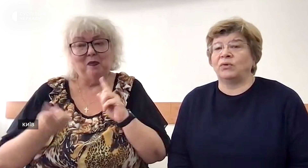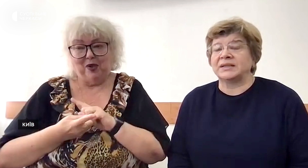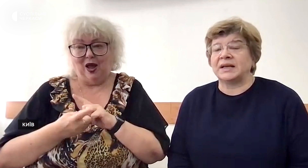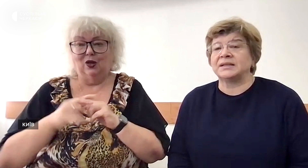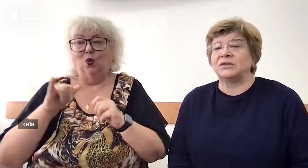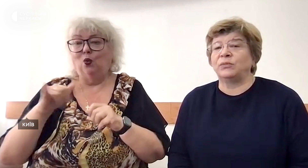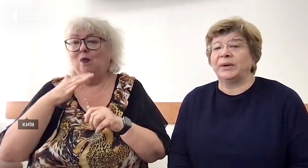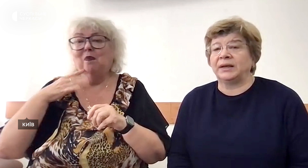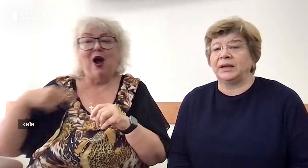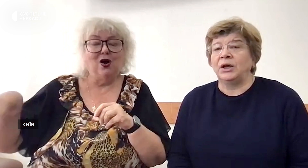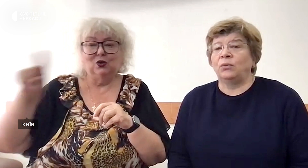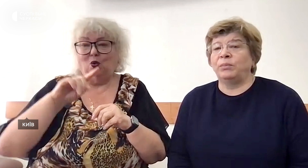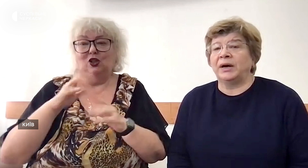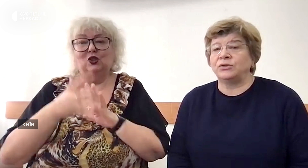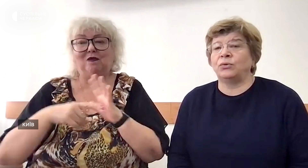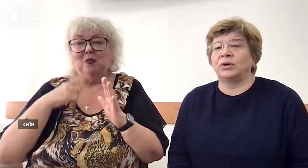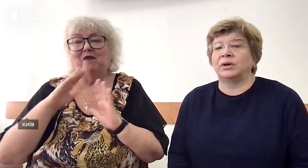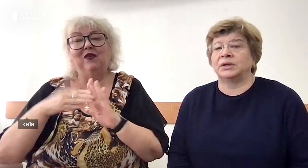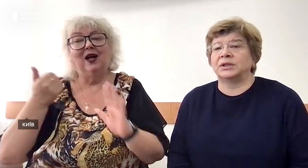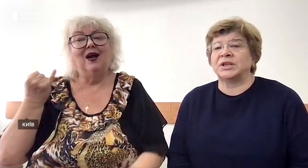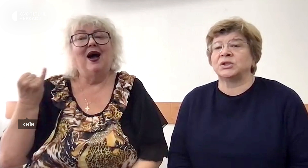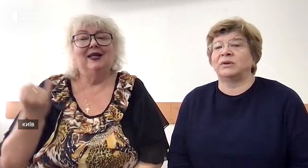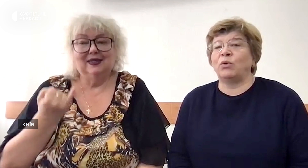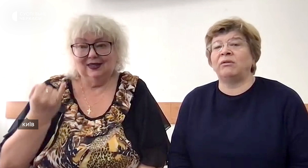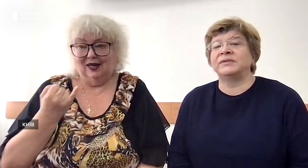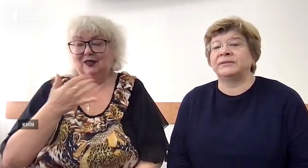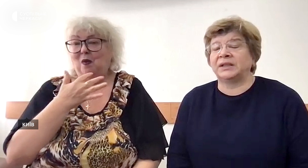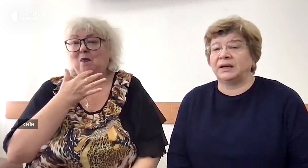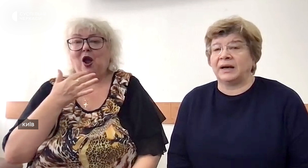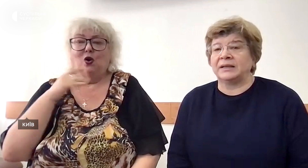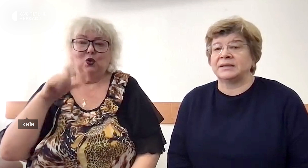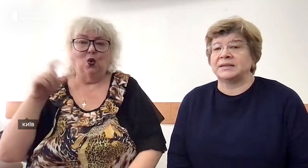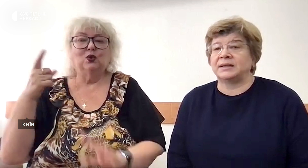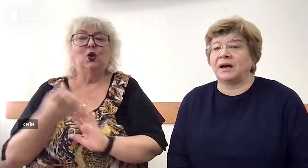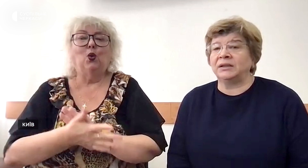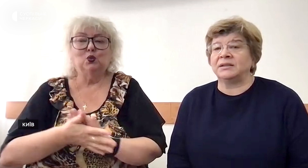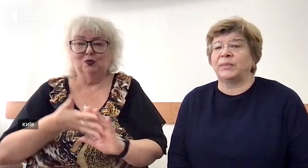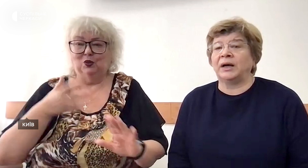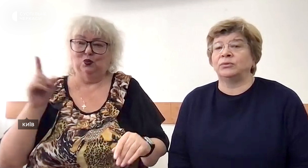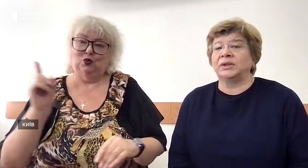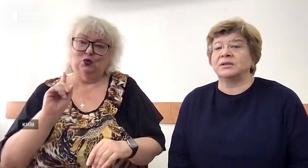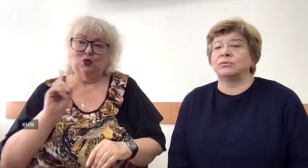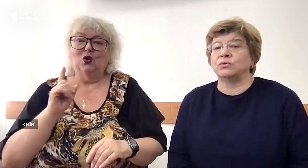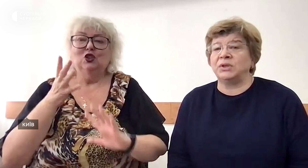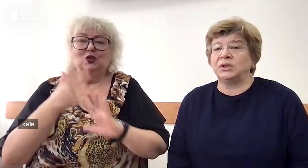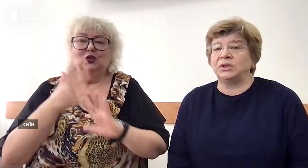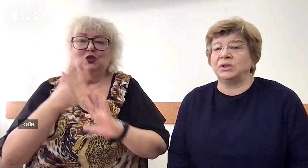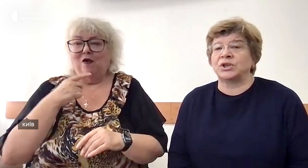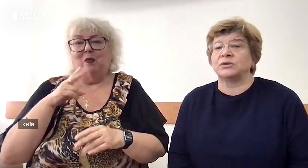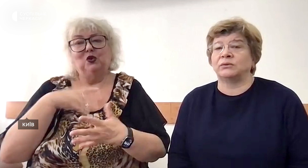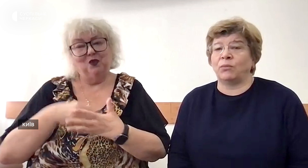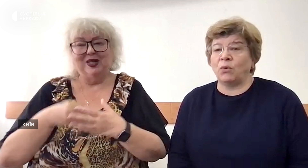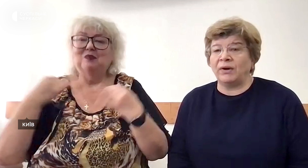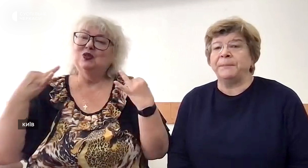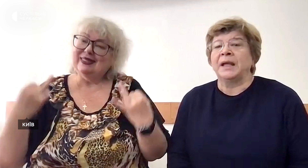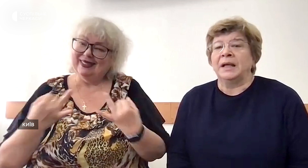жестову мову, а зараз навпаки, у багатьох жестова мова викликає зацікавленість. Багато людей зрозуміли,